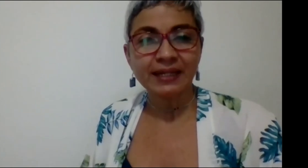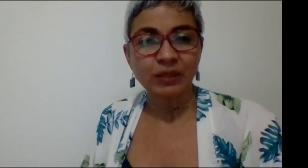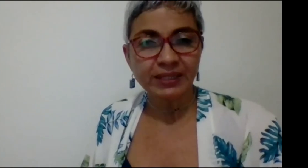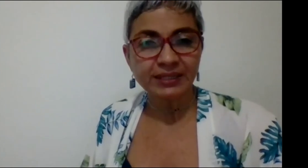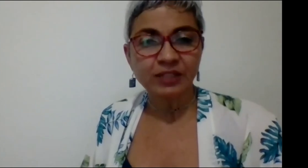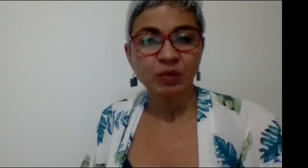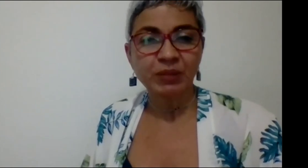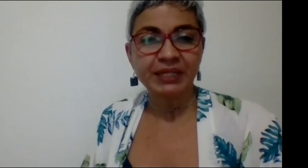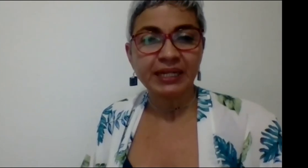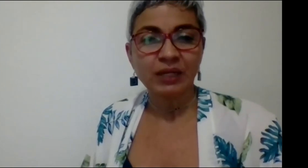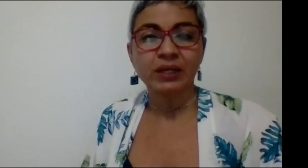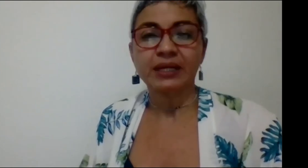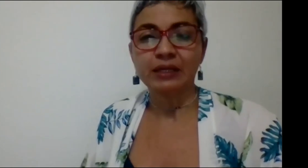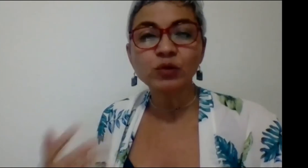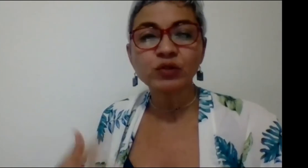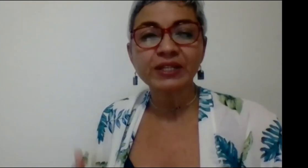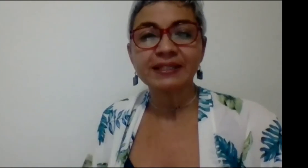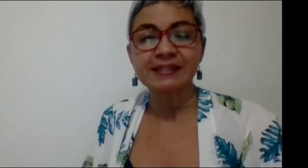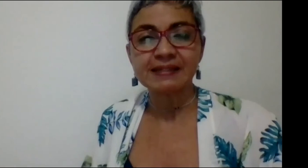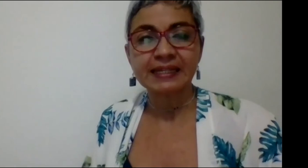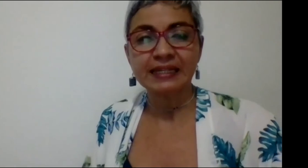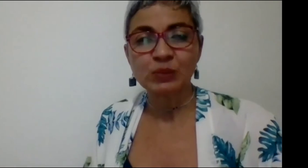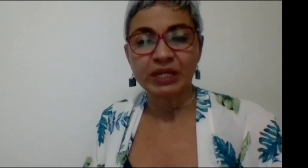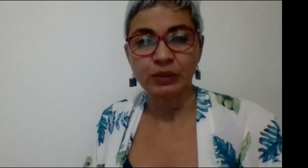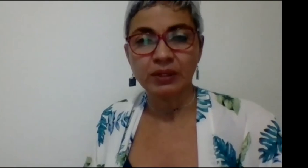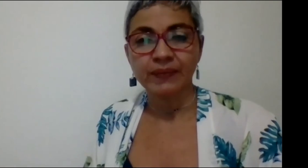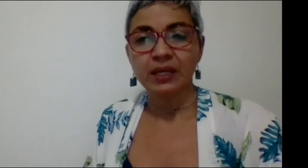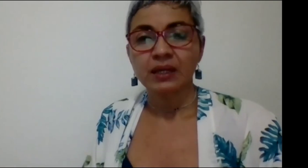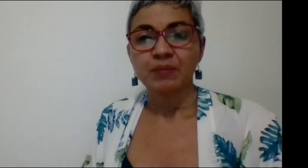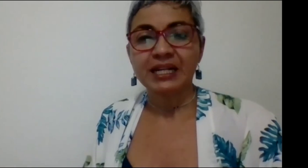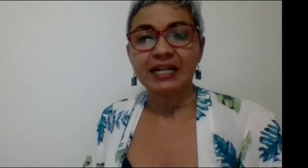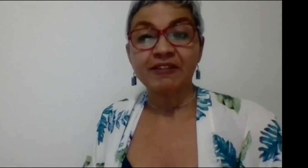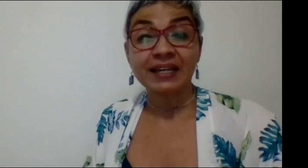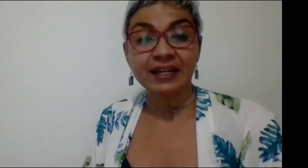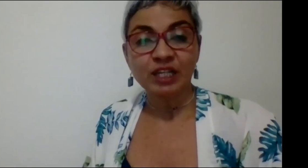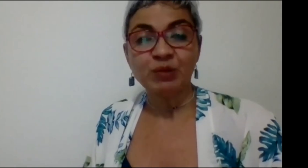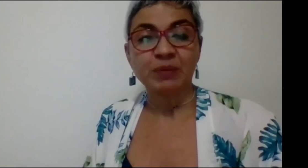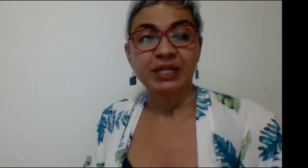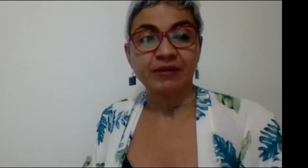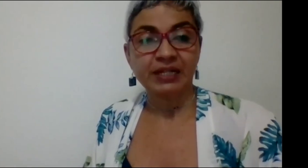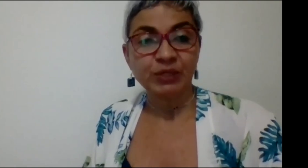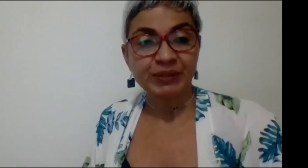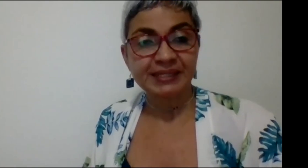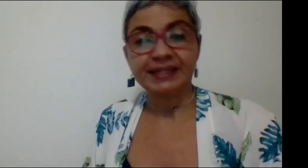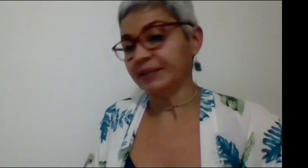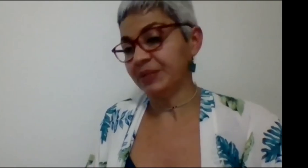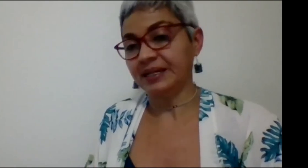la lengua de señas como primera lengua en el uso que se necesita del español para la vida académica, para la vida de la universidad, para